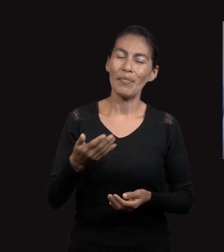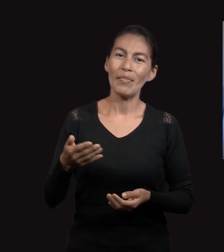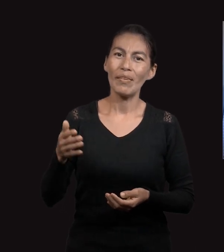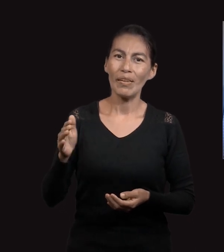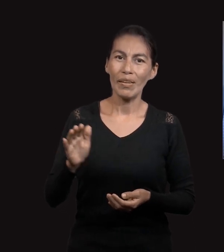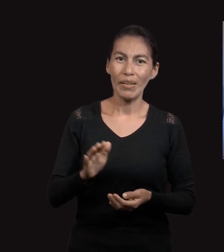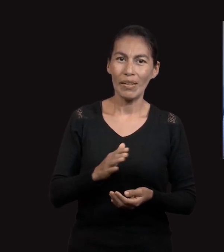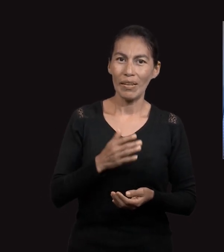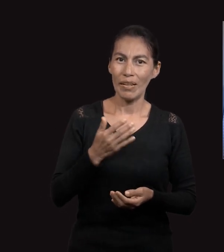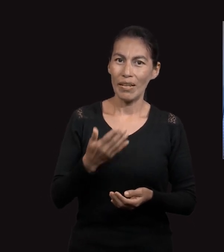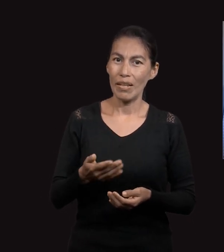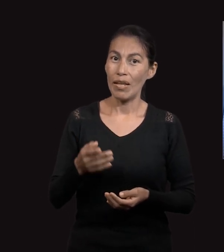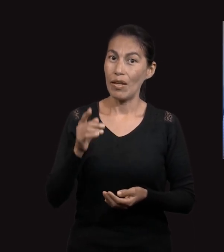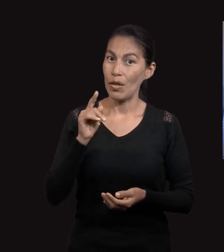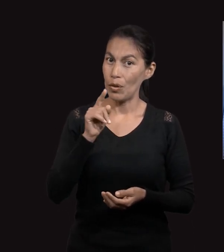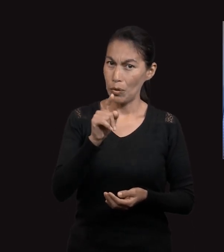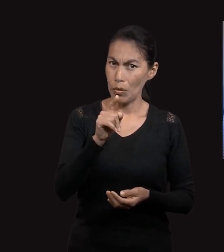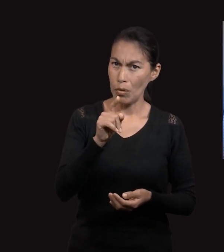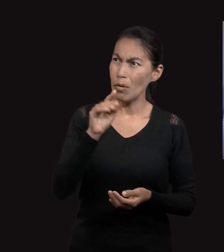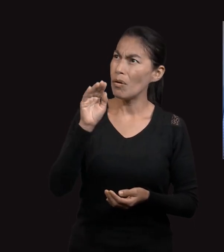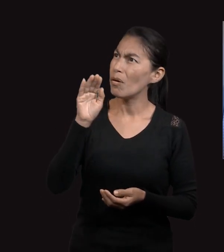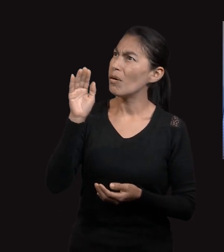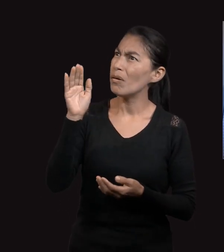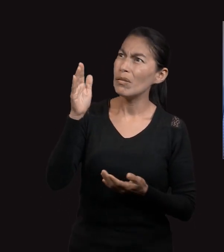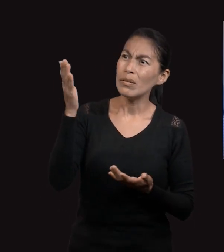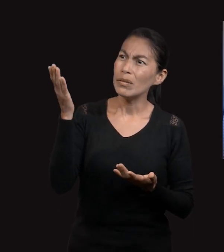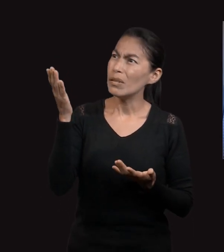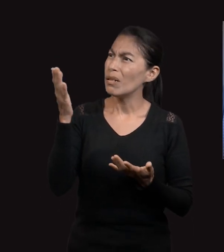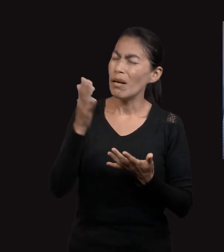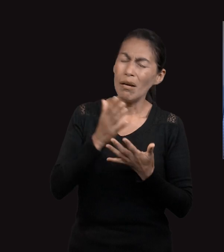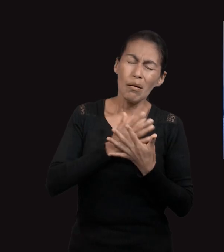Busca deleitarte en su amor